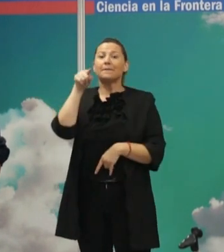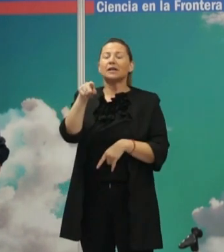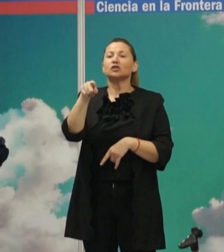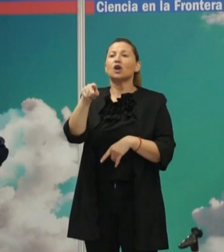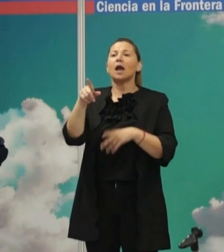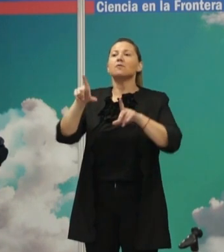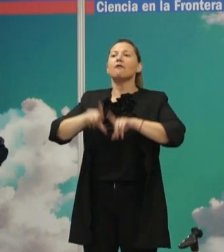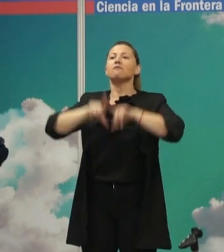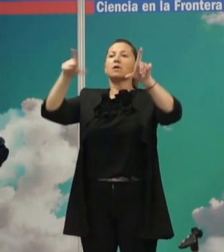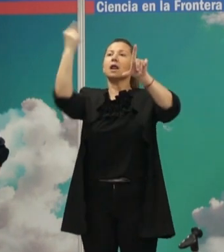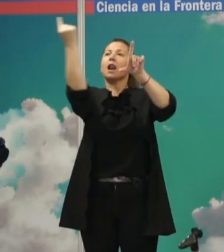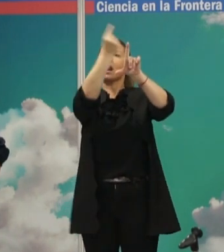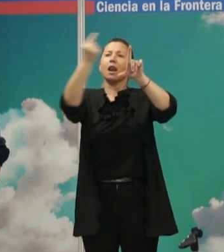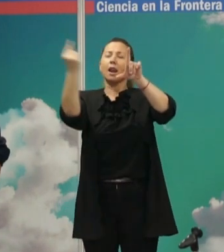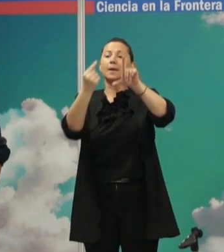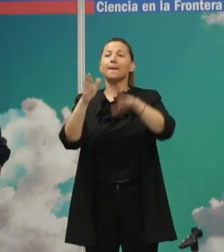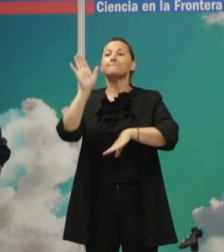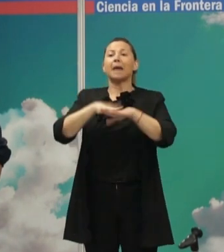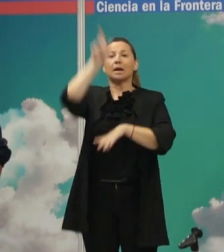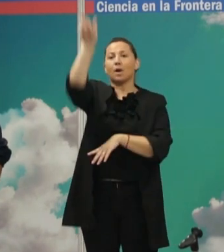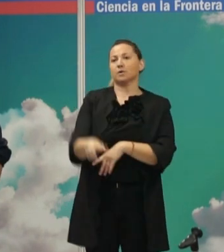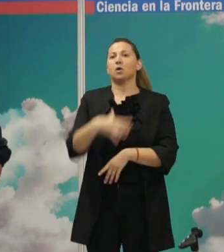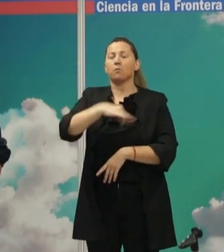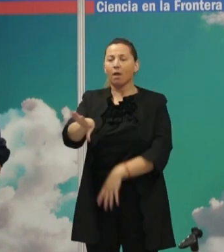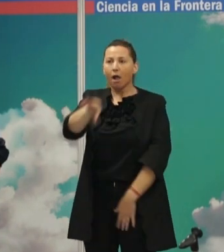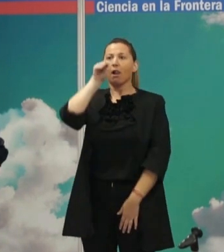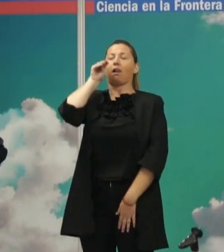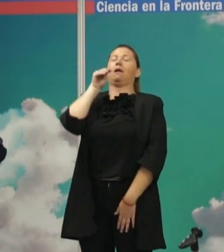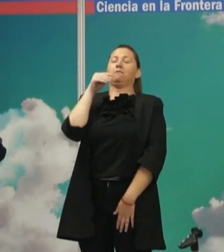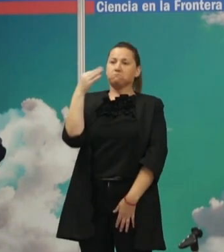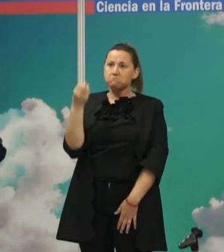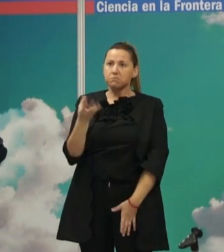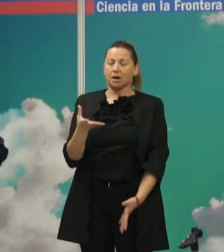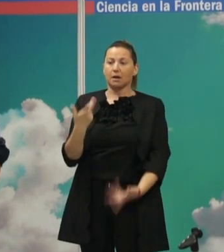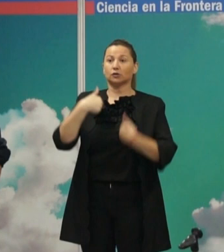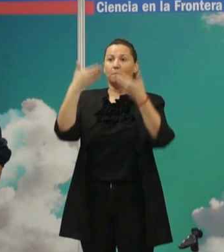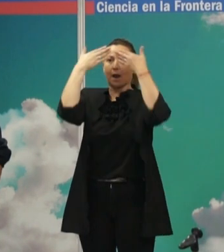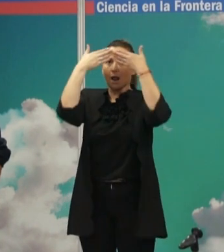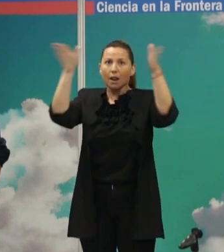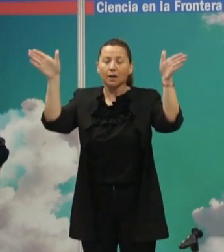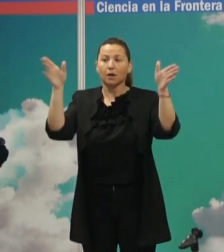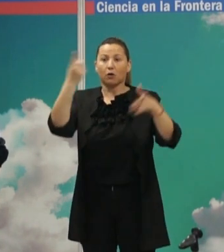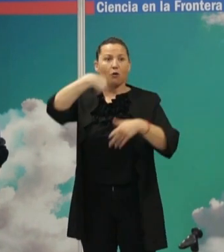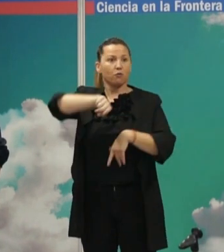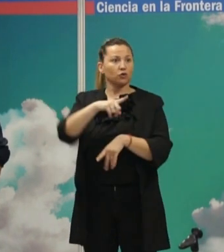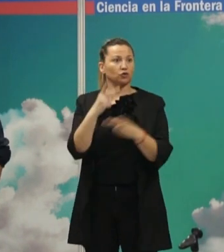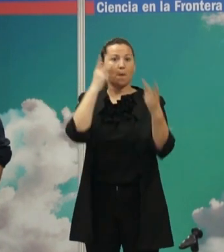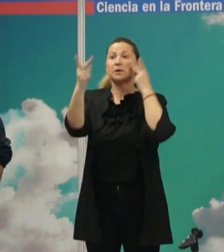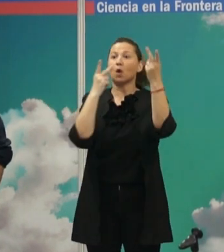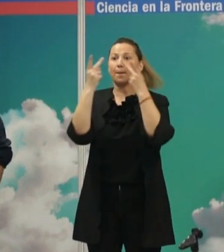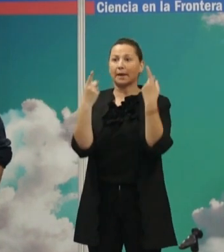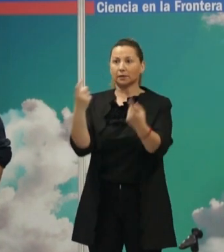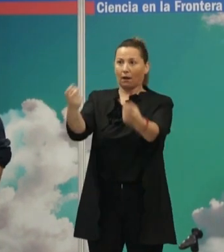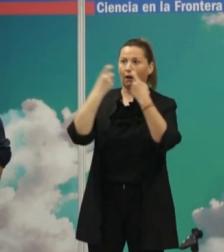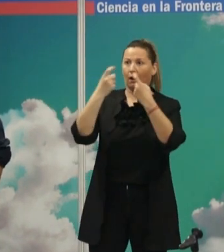representada para que una persona lo pueda entender. Y eso abre el campo completamente. Normalmente, como hemos sido educados en lo visual, utilizamos